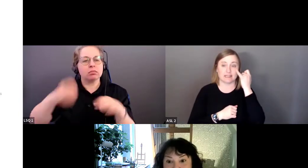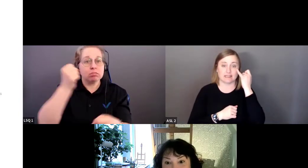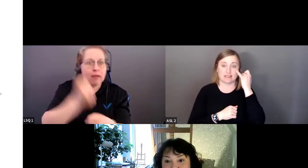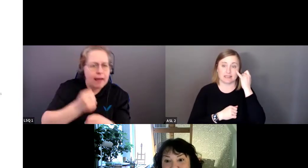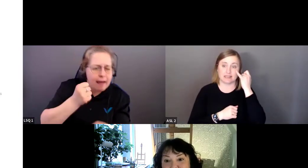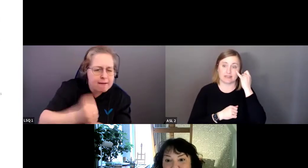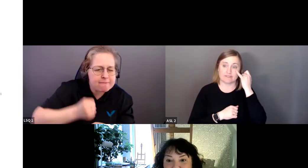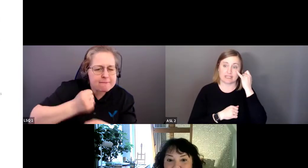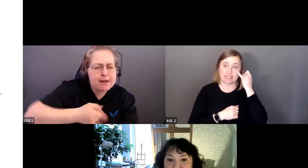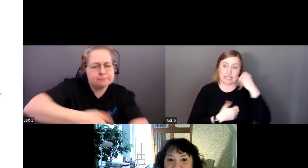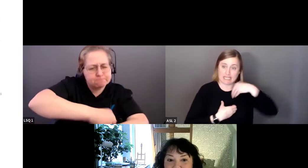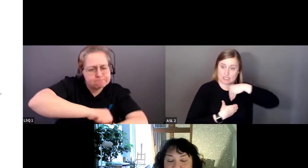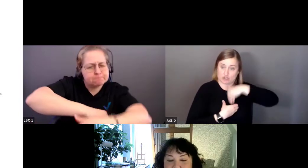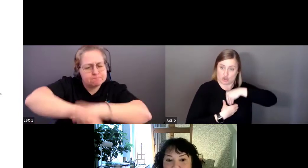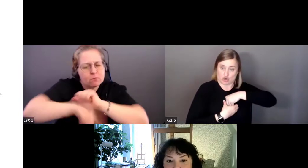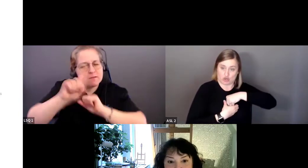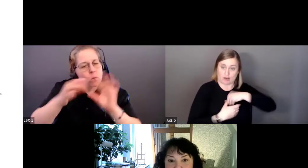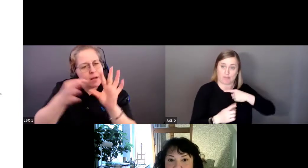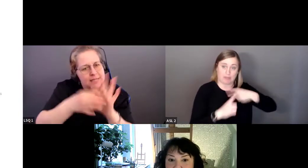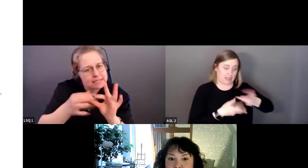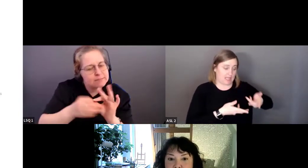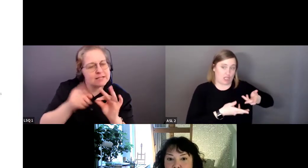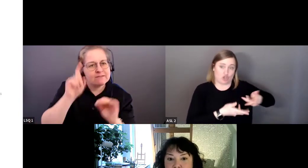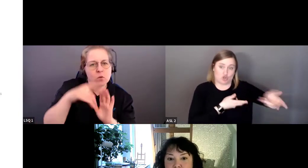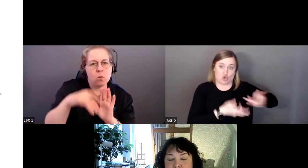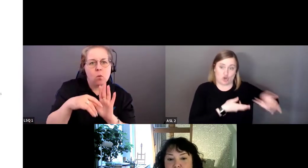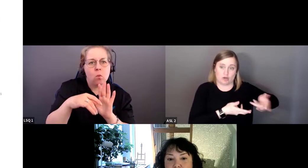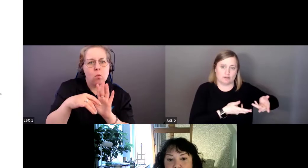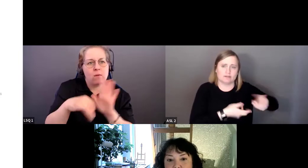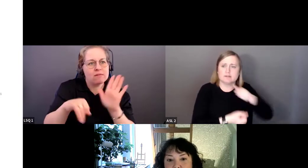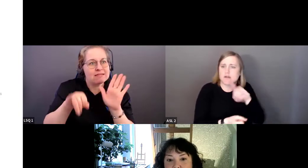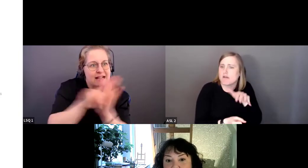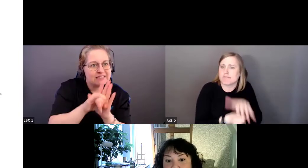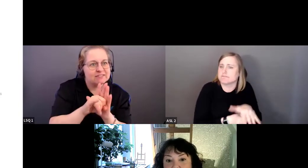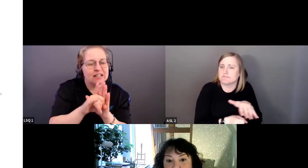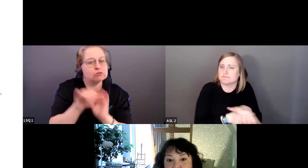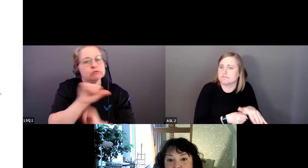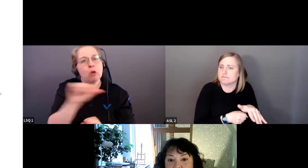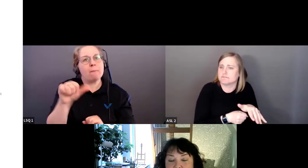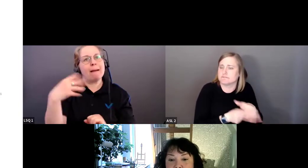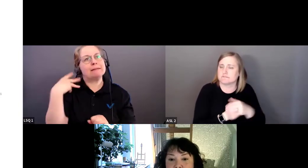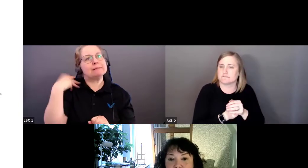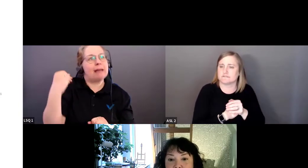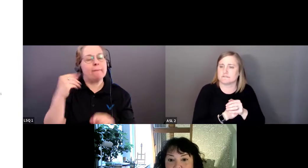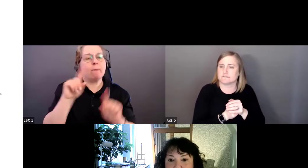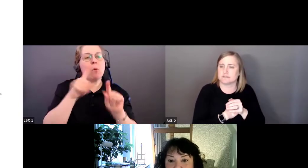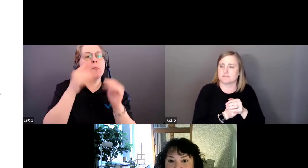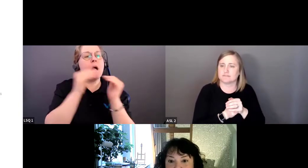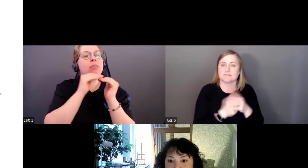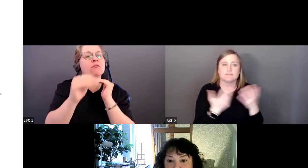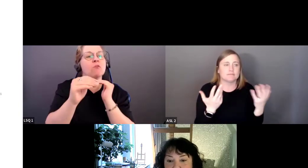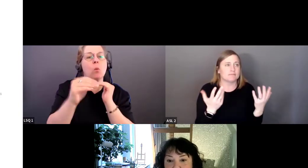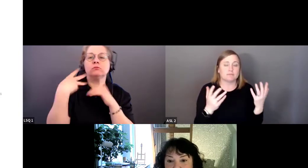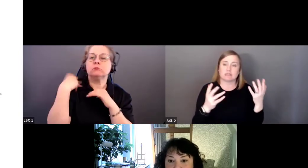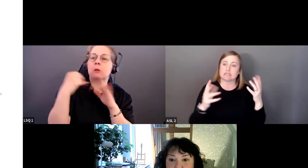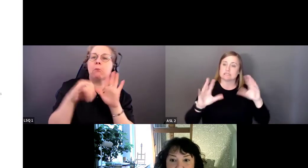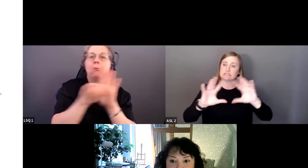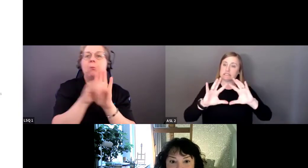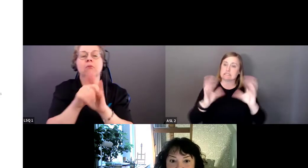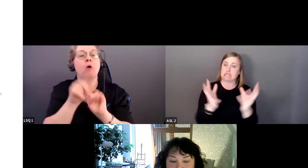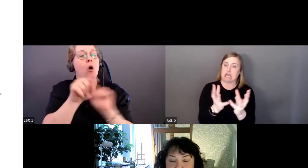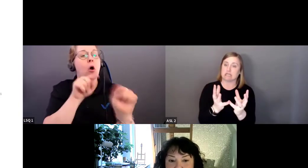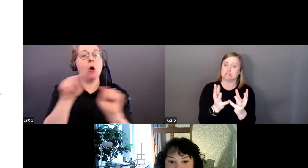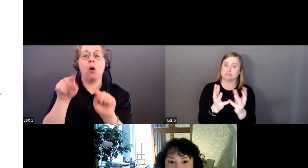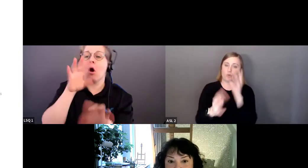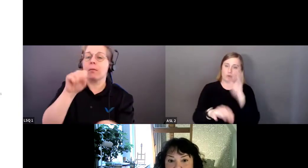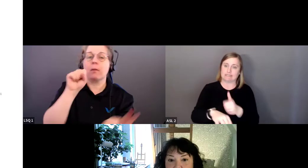suffit pas d'identifier les problèmes d'oppression au premier niveau, interpersonnel